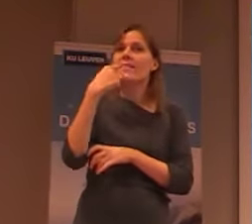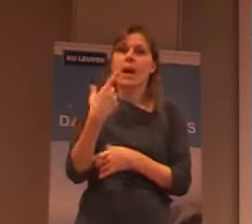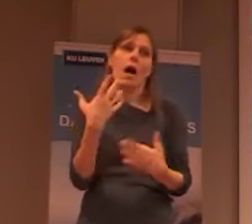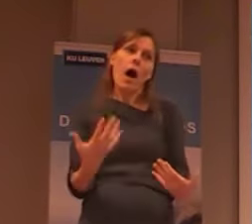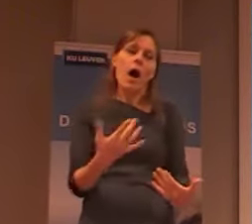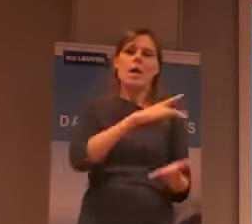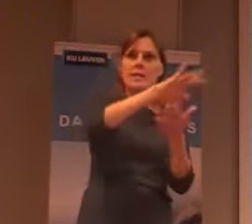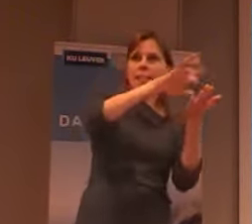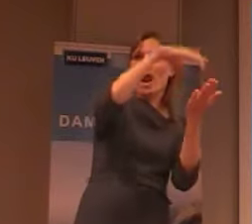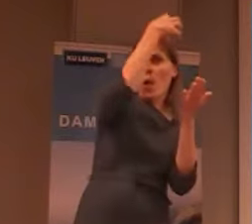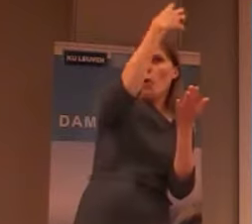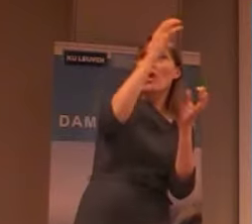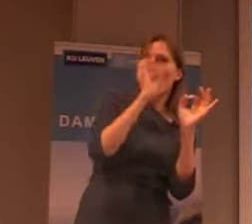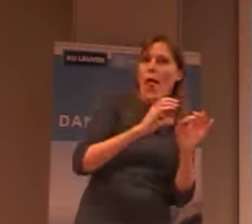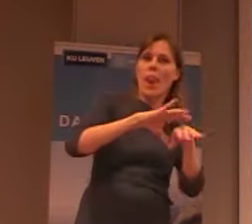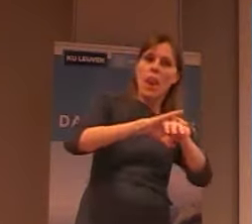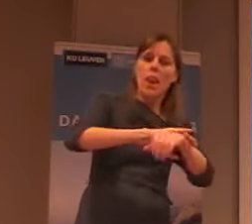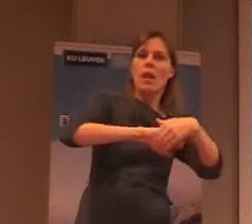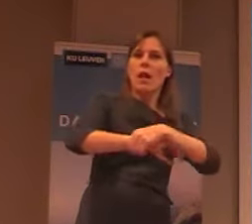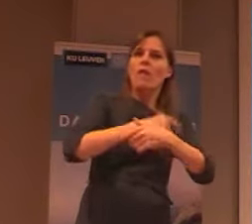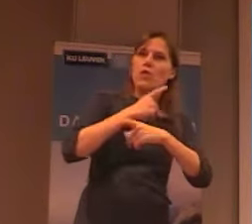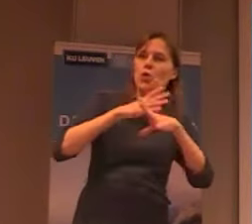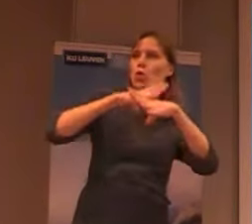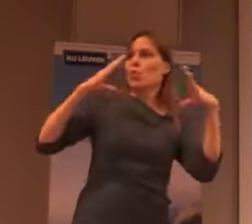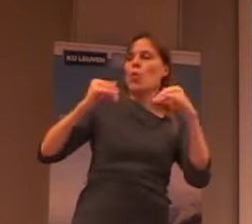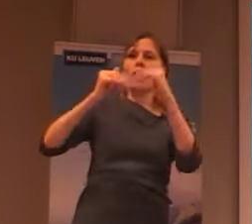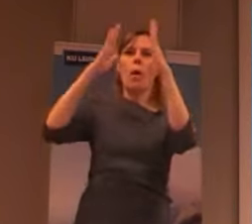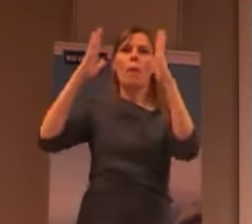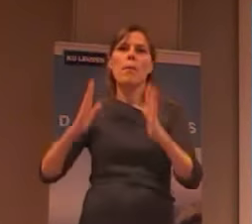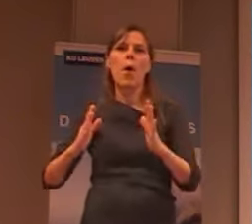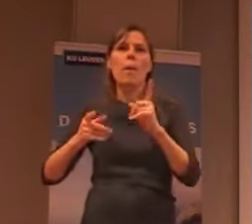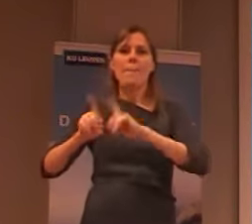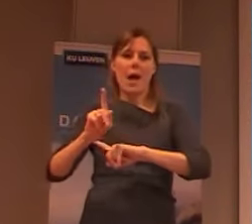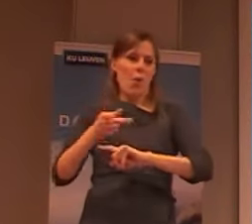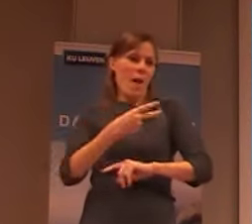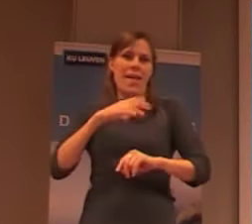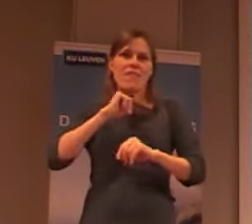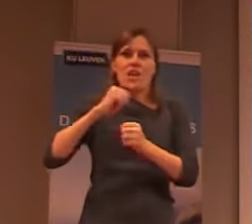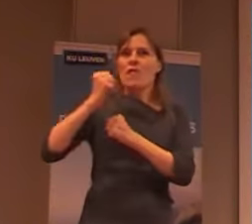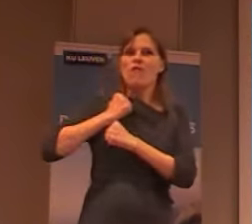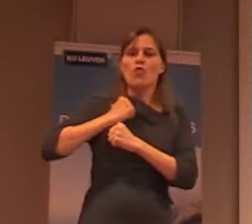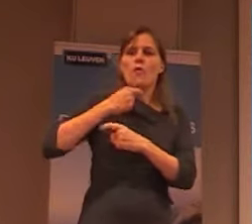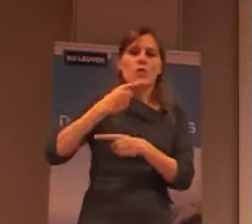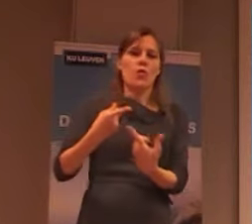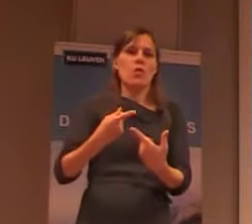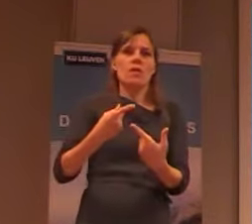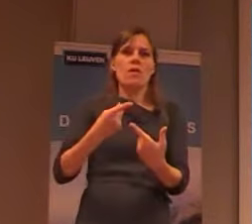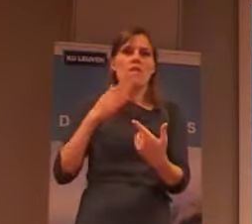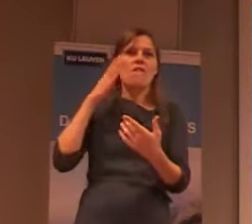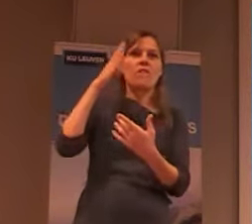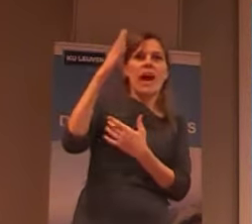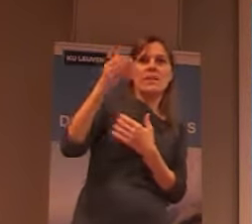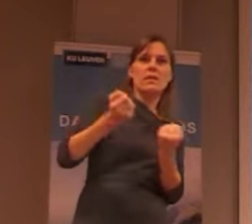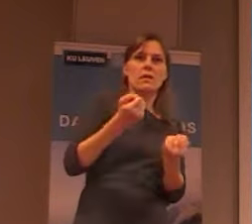overheid, die heeft hier wel initiatieven, om een groot gebouw neer te zetten, maar wij hebben geen fondsen, om die faciliteit te